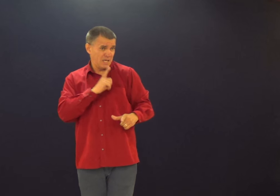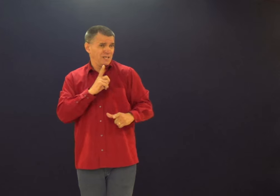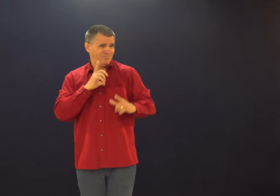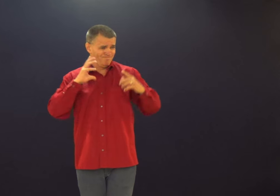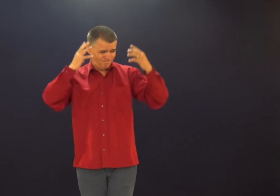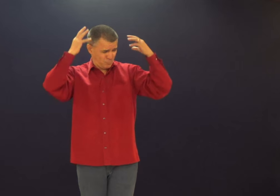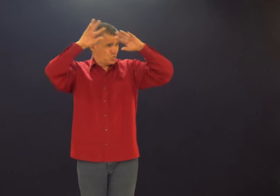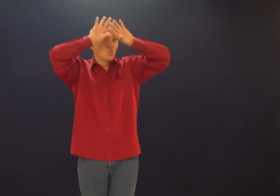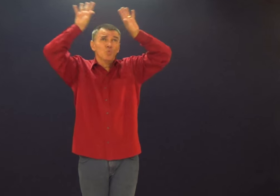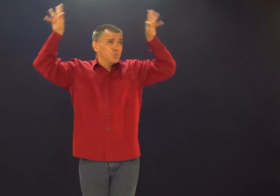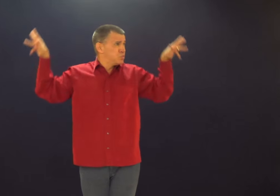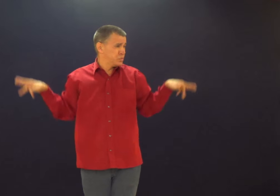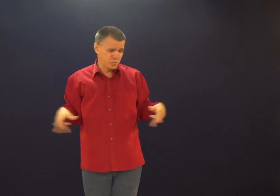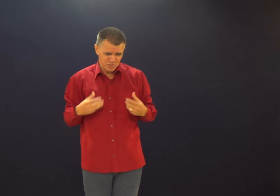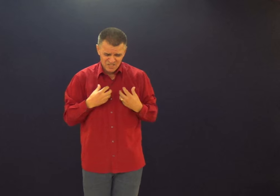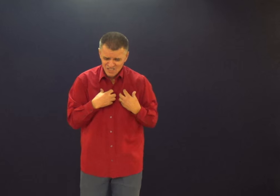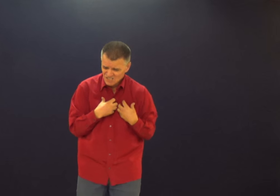Tudo que você vê ali é pecado. Tudo.